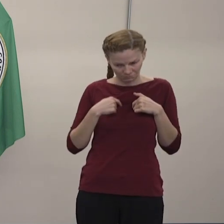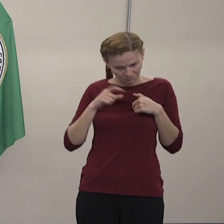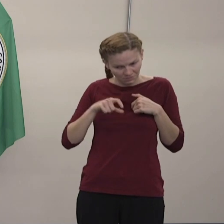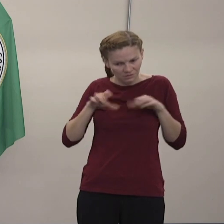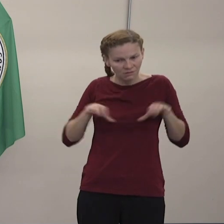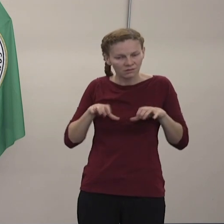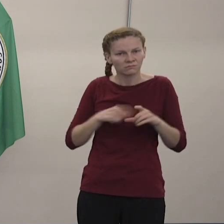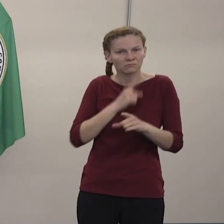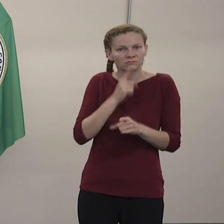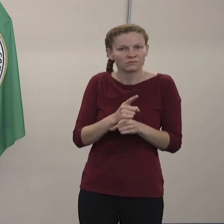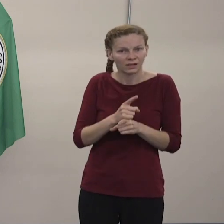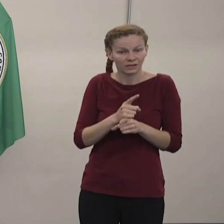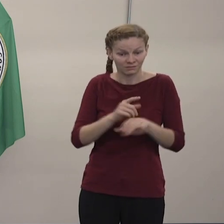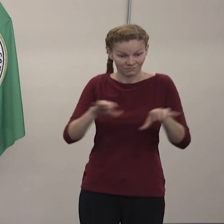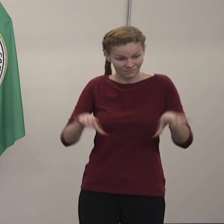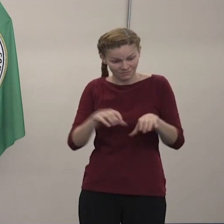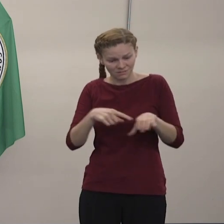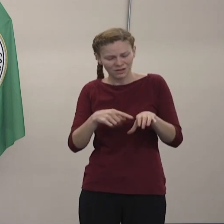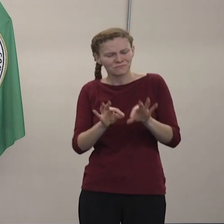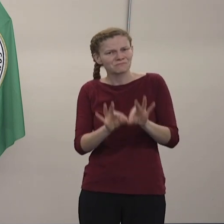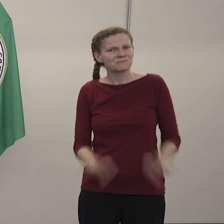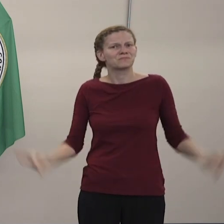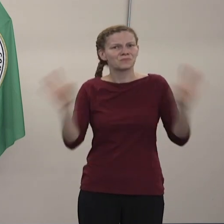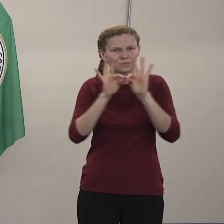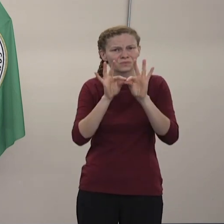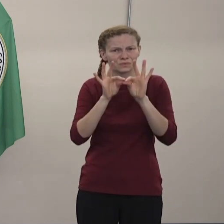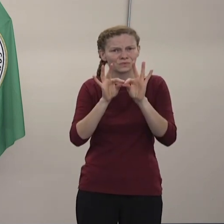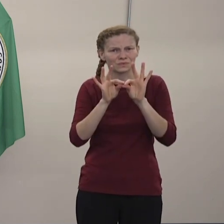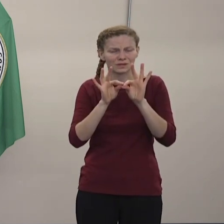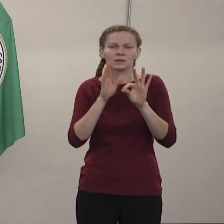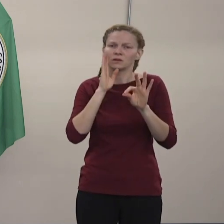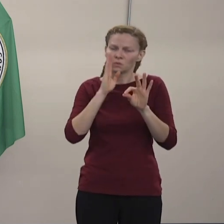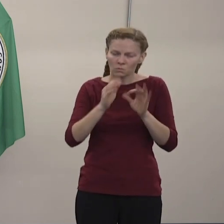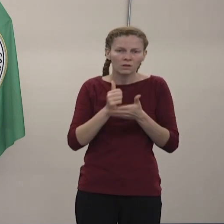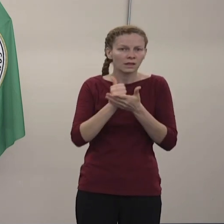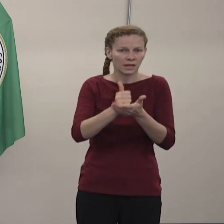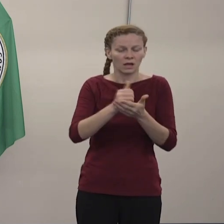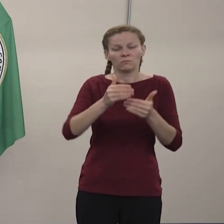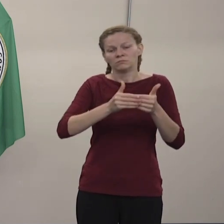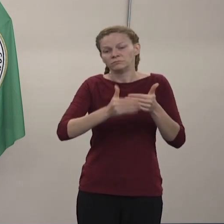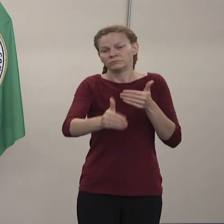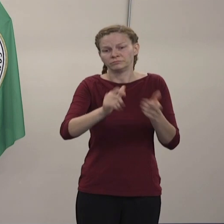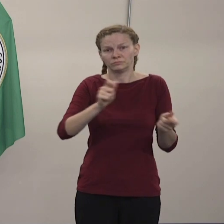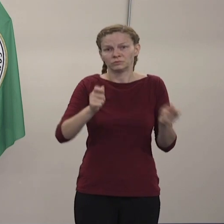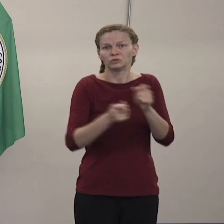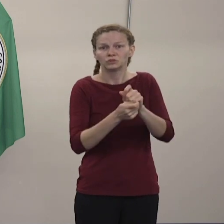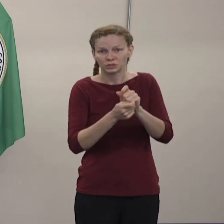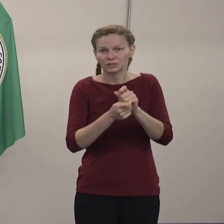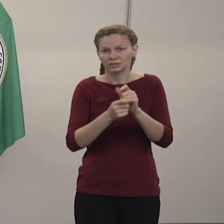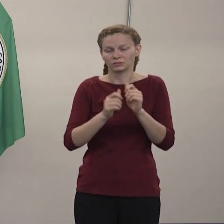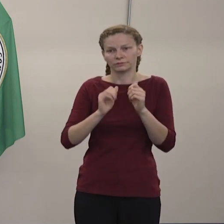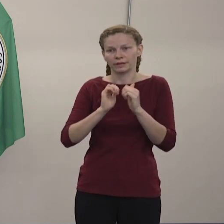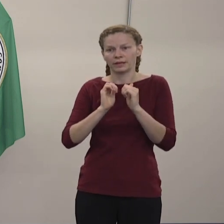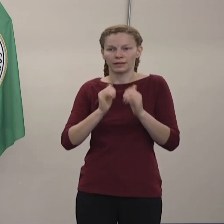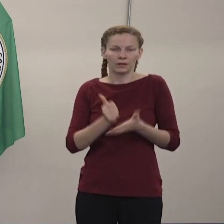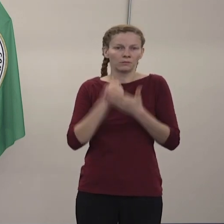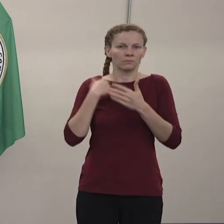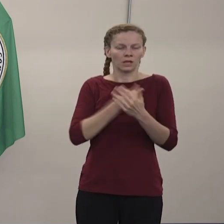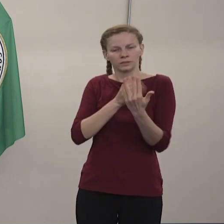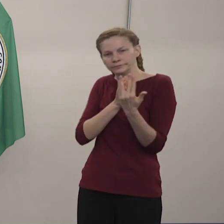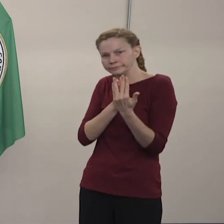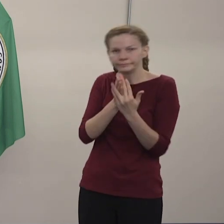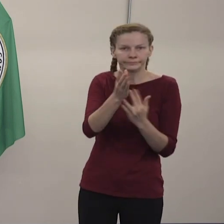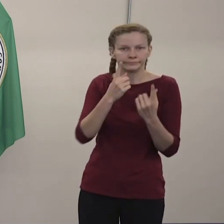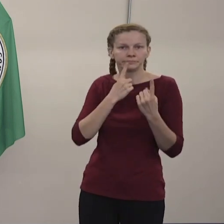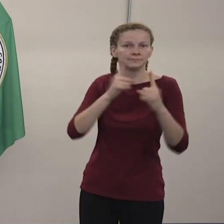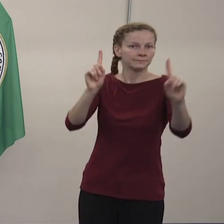Nuestras acciones importan y harán que se haga una diferencia de cómo salimos de esta pandemia. Muchas gracias.